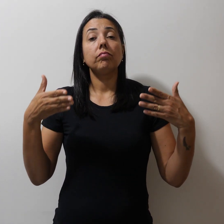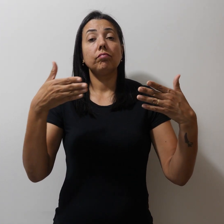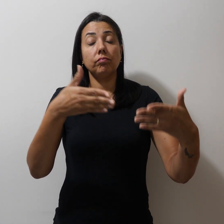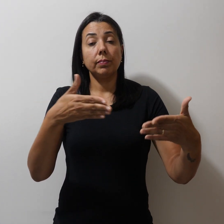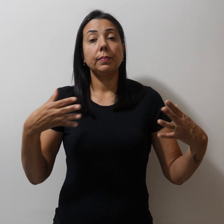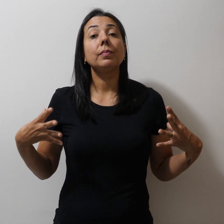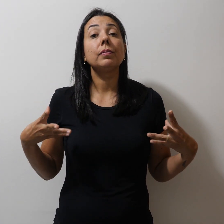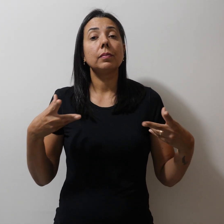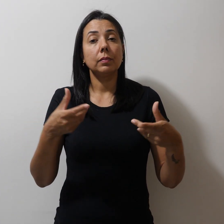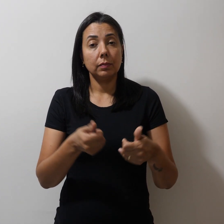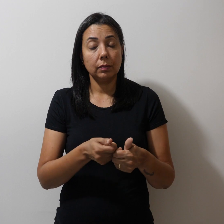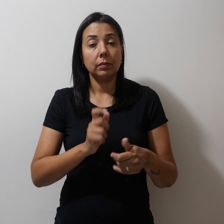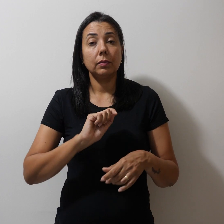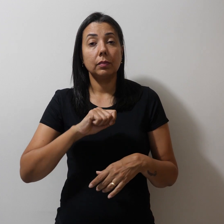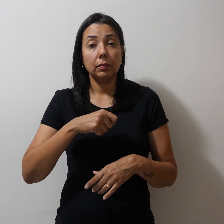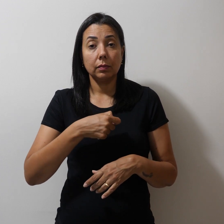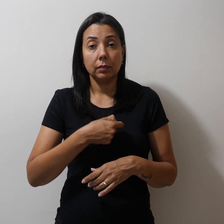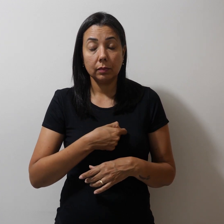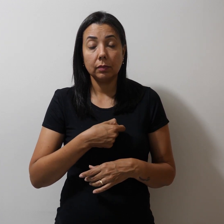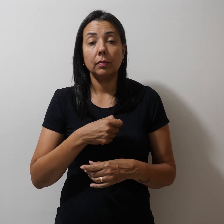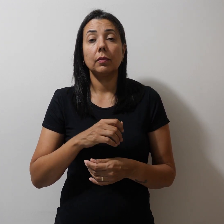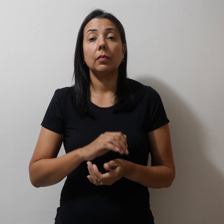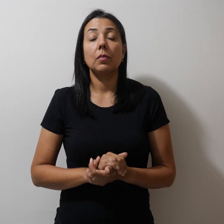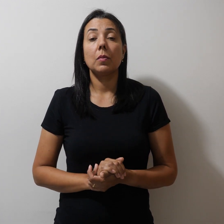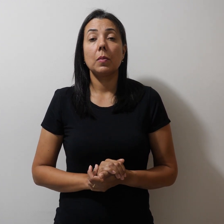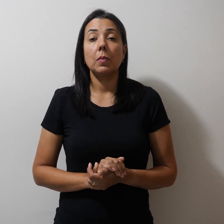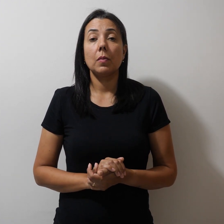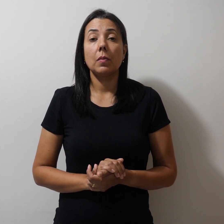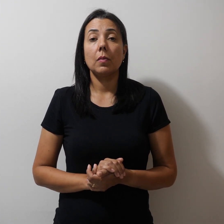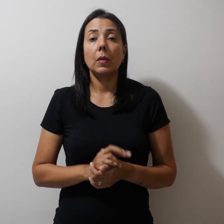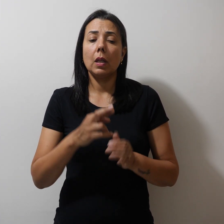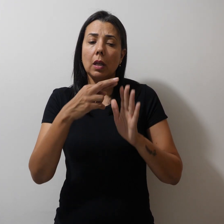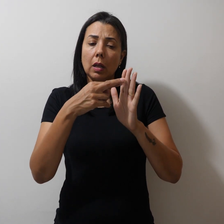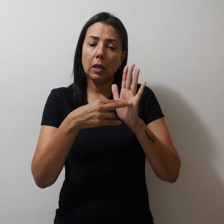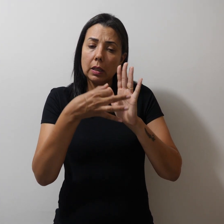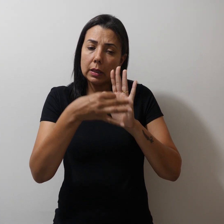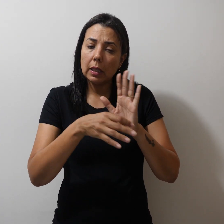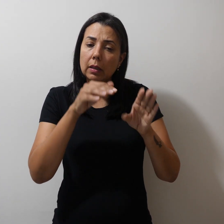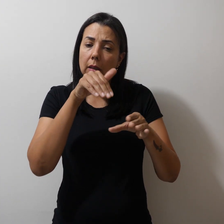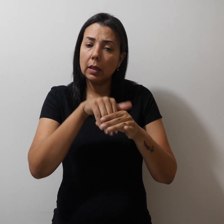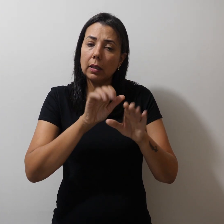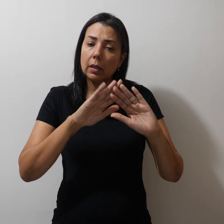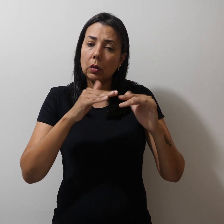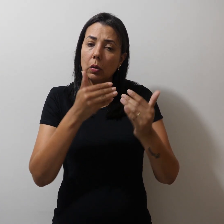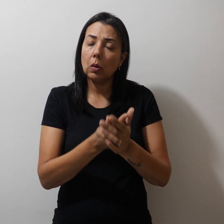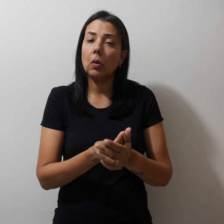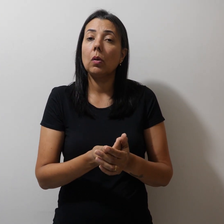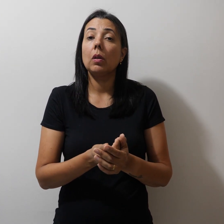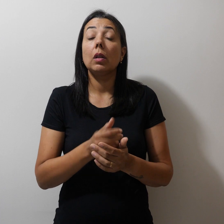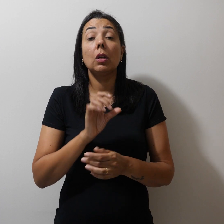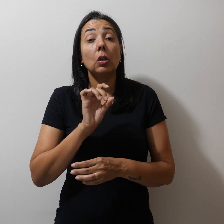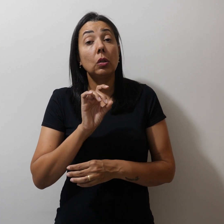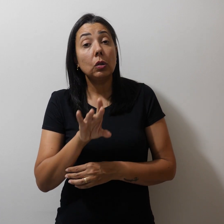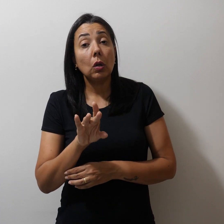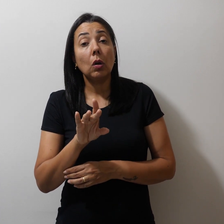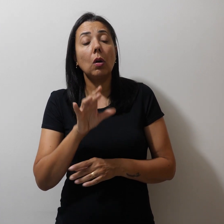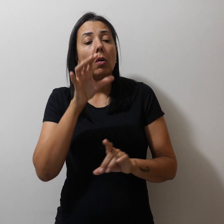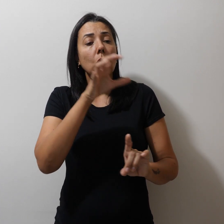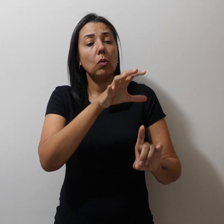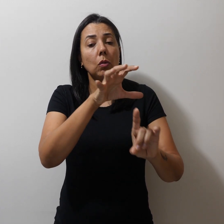todos os delegados e delegadas regularmente eleitos nas escolas. Somente a pressão da categoria